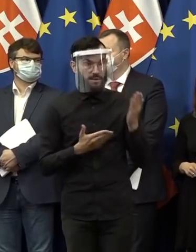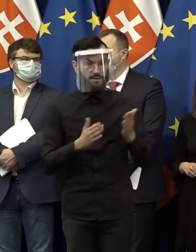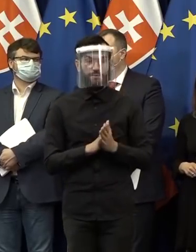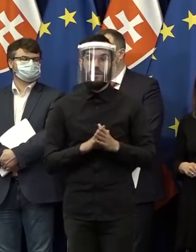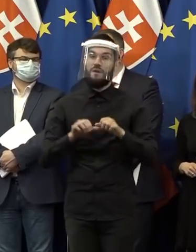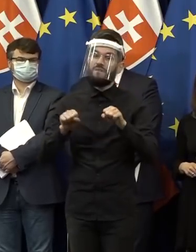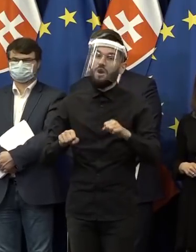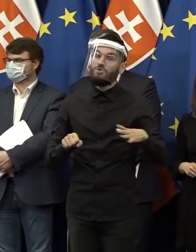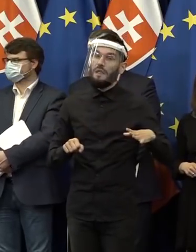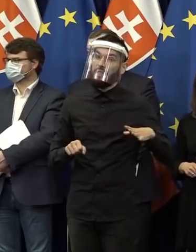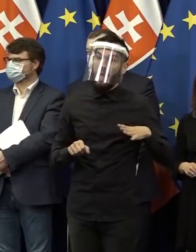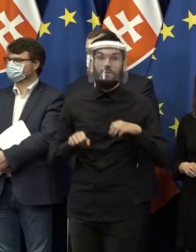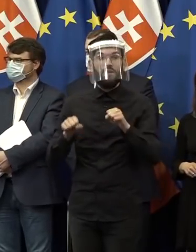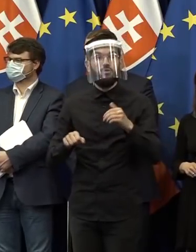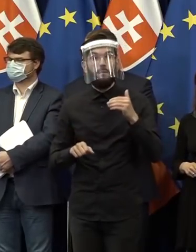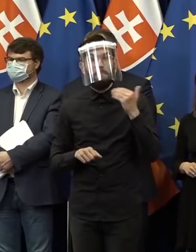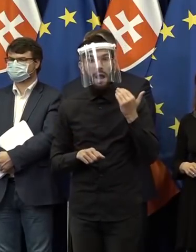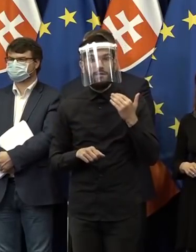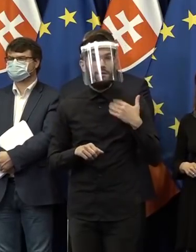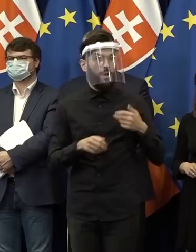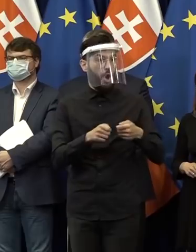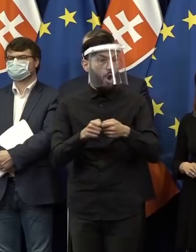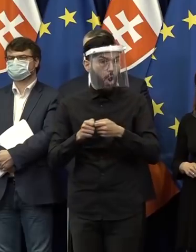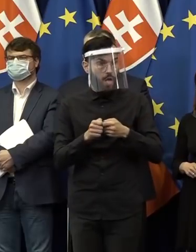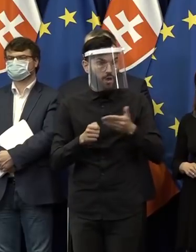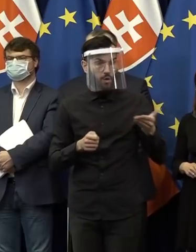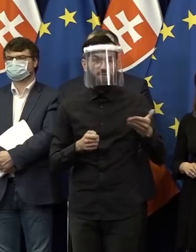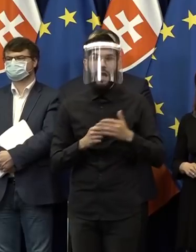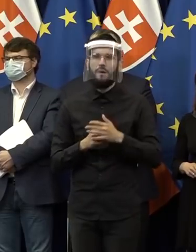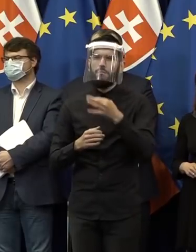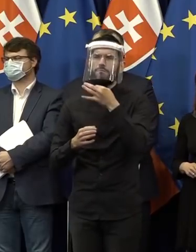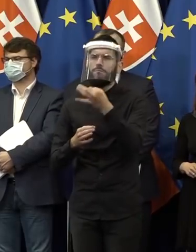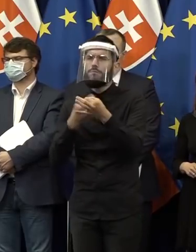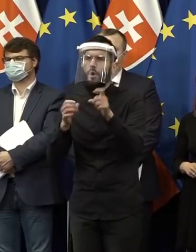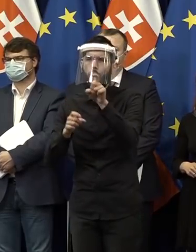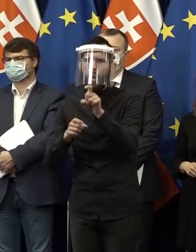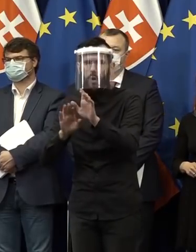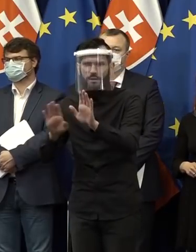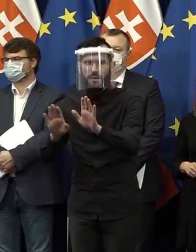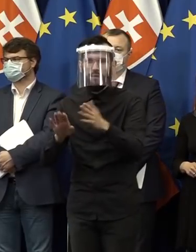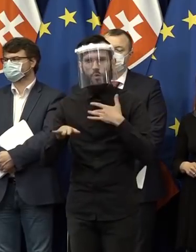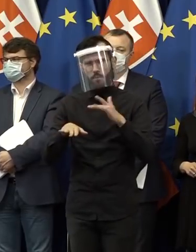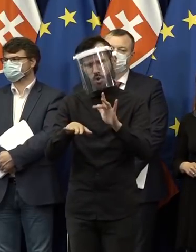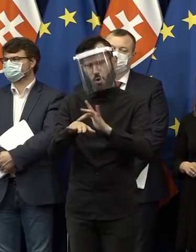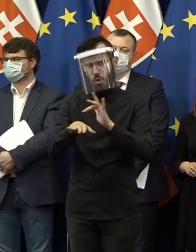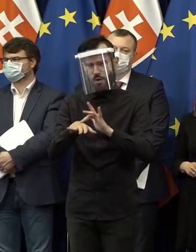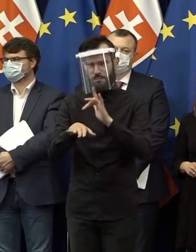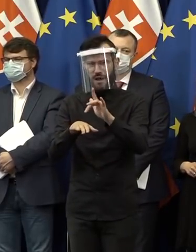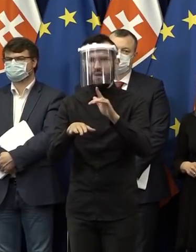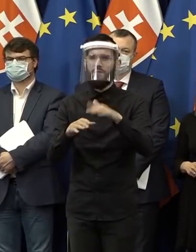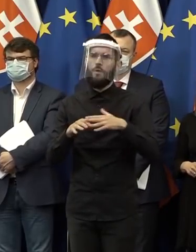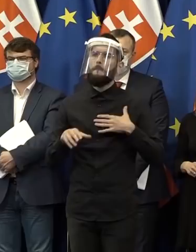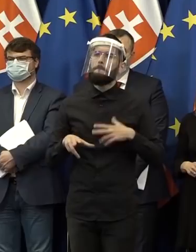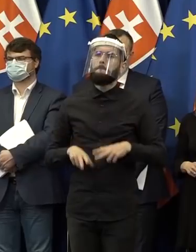Vážená dáma, vážení páni, milí kolegové, ešte predtým, než vám dám priestor na otázky, mi dovolte sprostredkovať o spravodlnenie pána